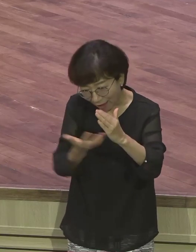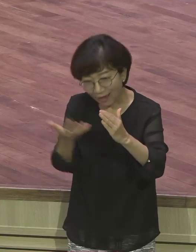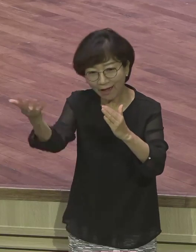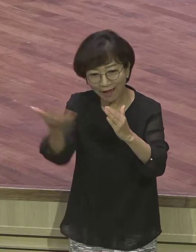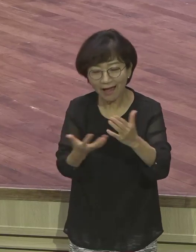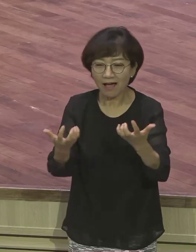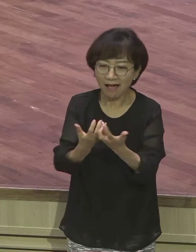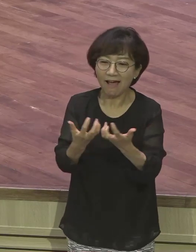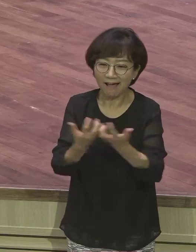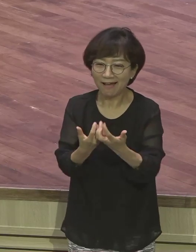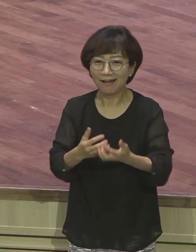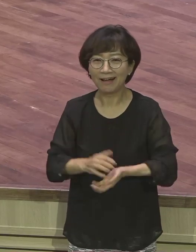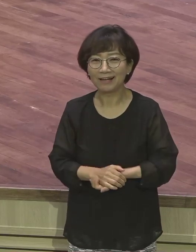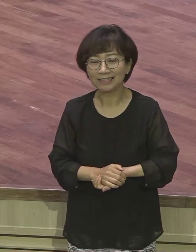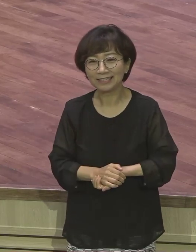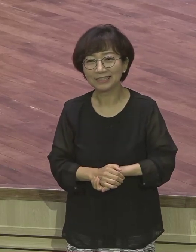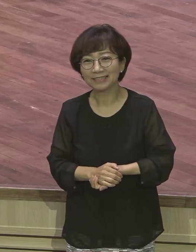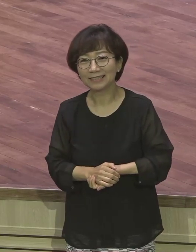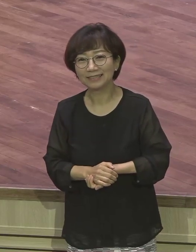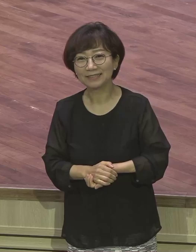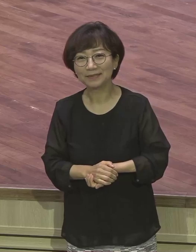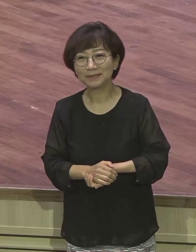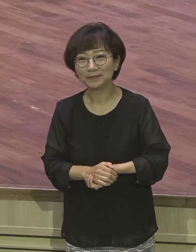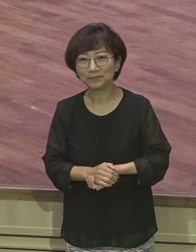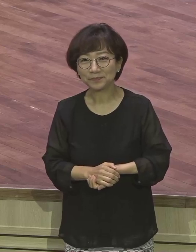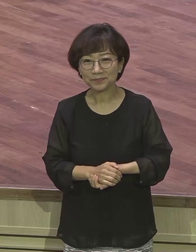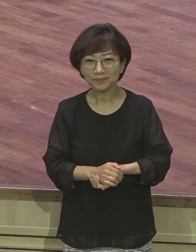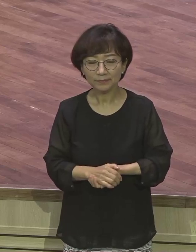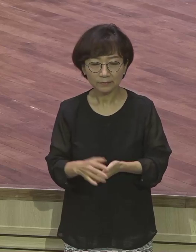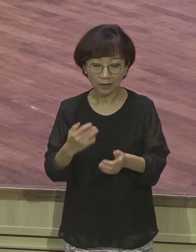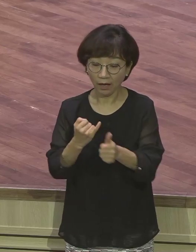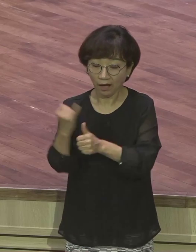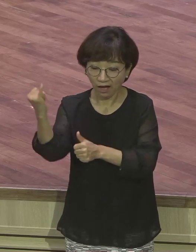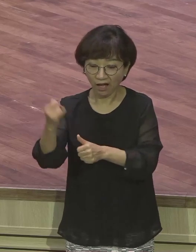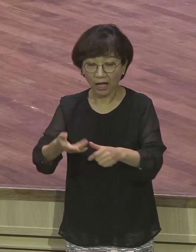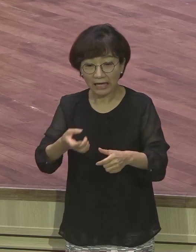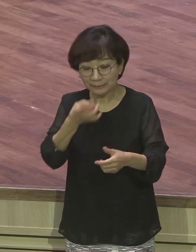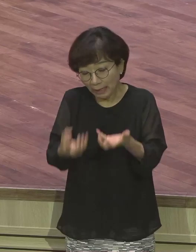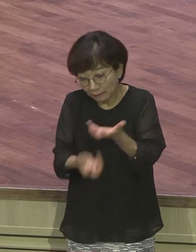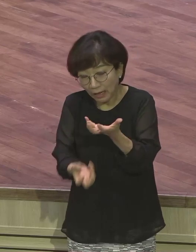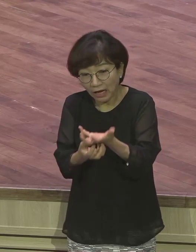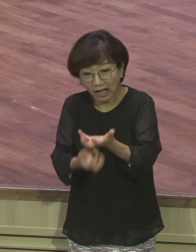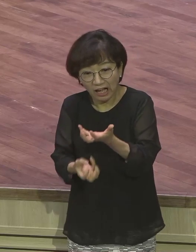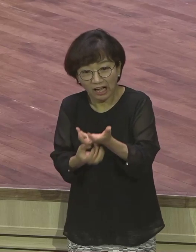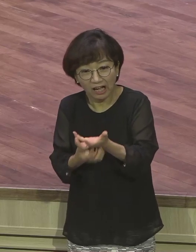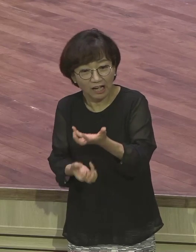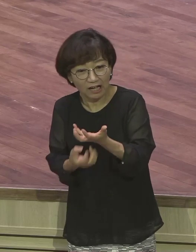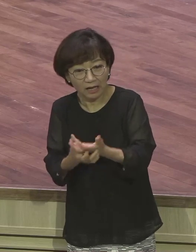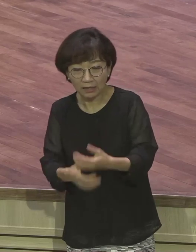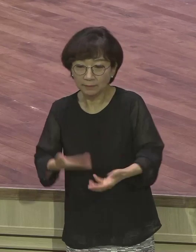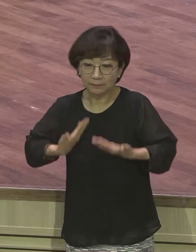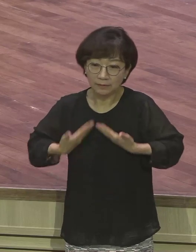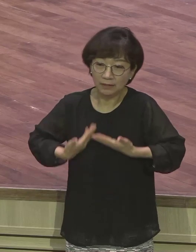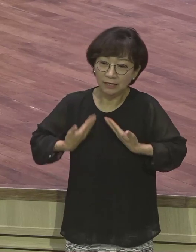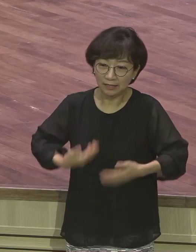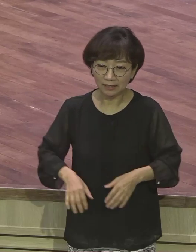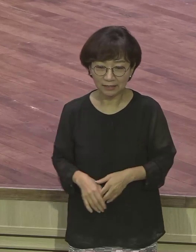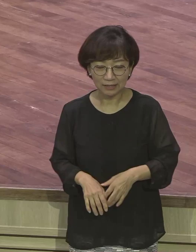토요일 때면 와서 그냥 막 지사는 밥에 낸다고 정신이 없고요. 라면 박스를 재놓고 막 신발이 수십 개예요. 그렇게